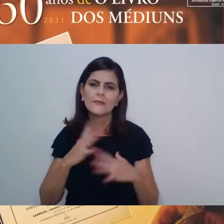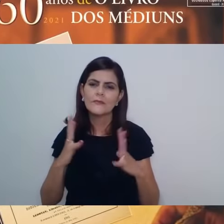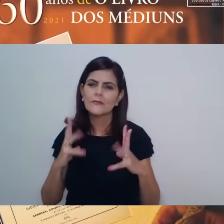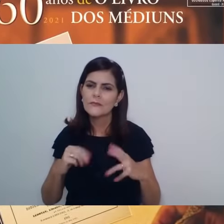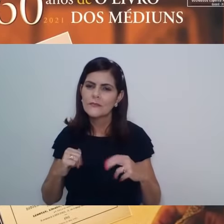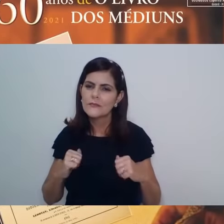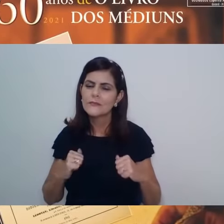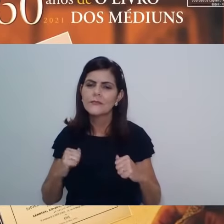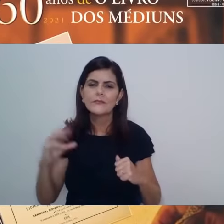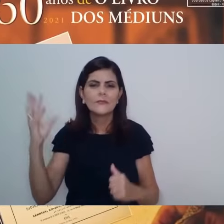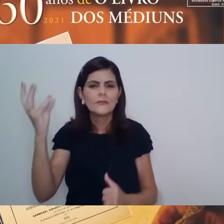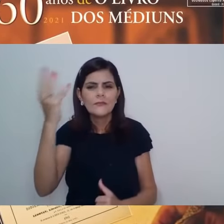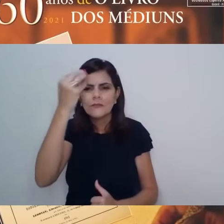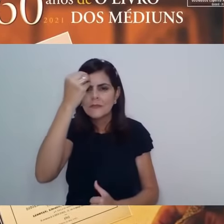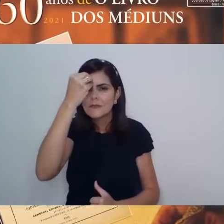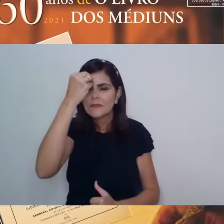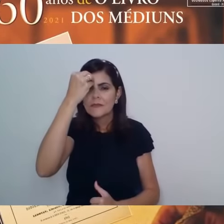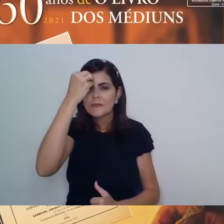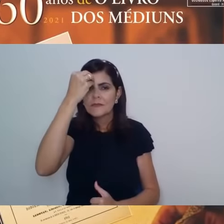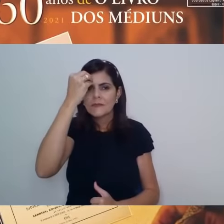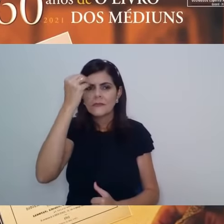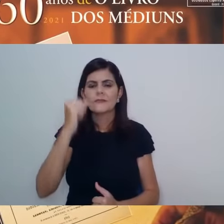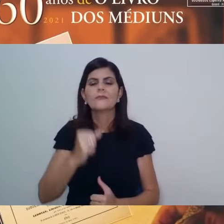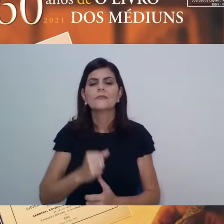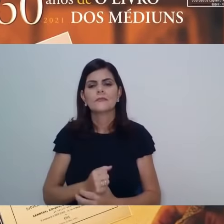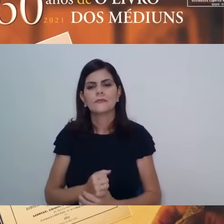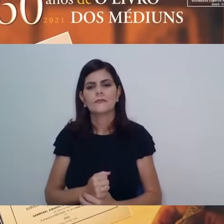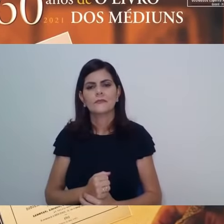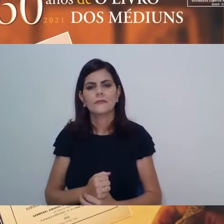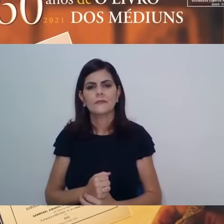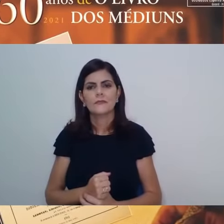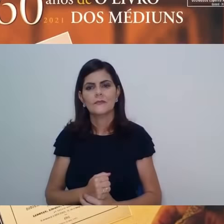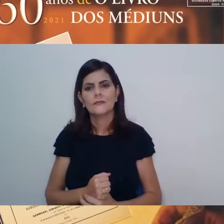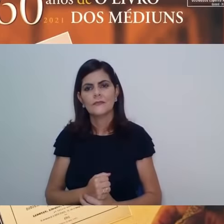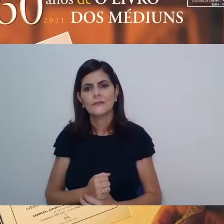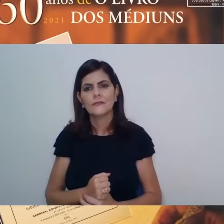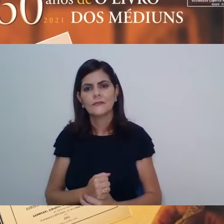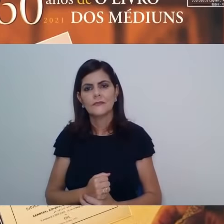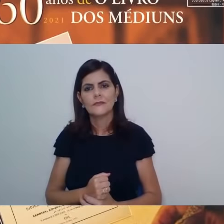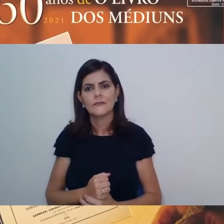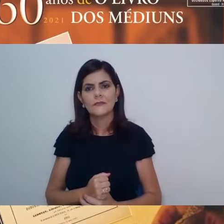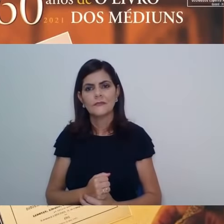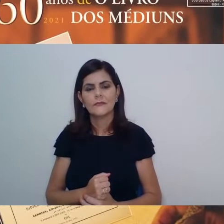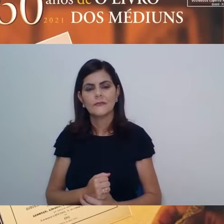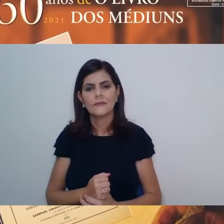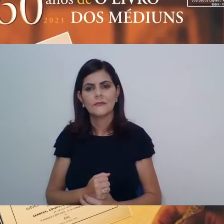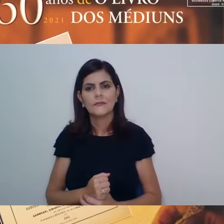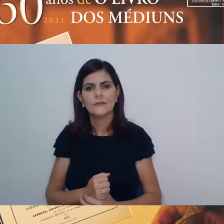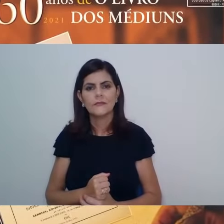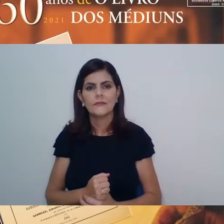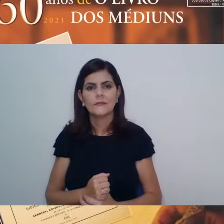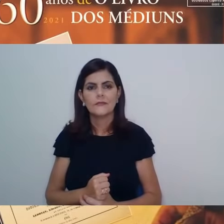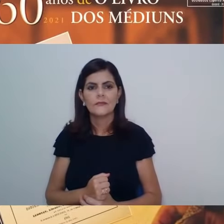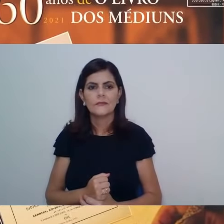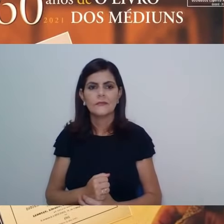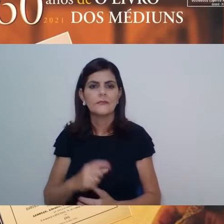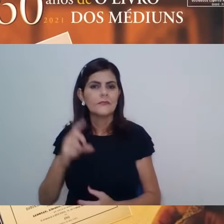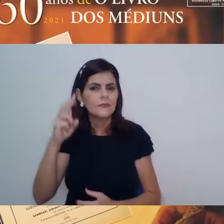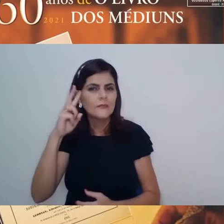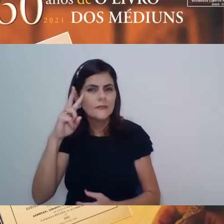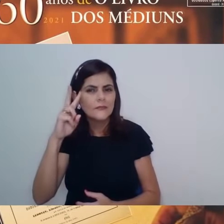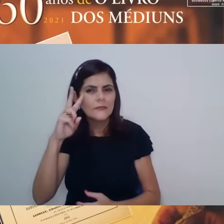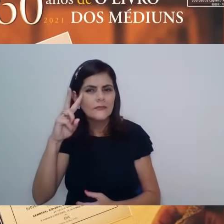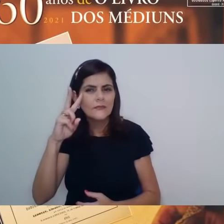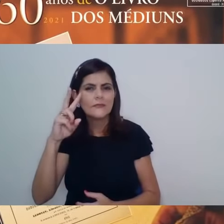com a generalidade, poderíamos dizer. Recobrando aqui, ou relembrando nosso querido Emmanuel,